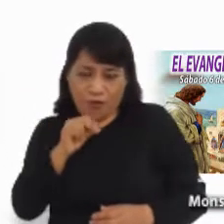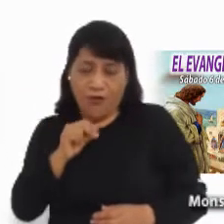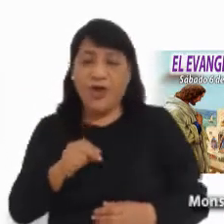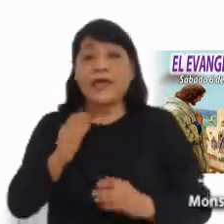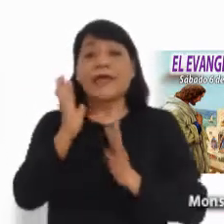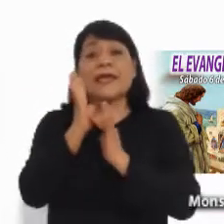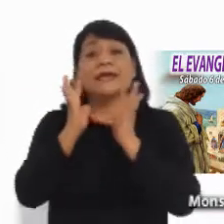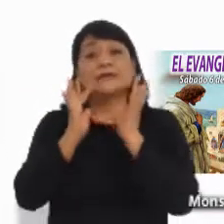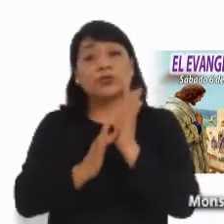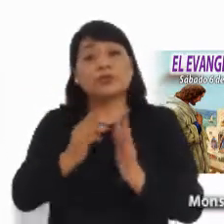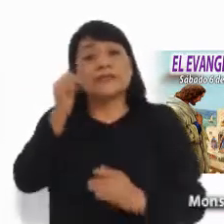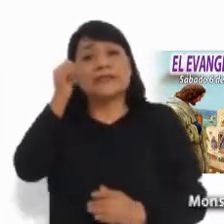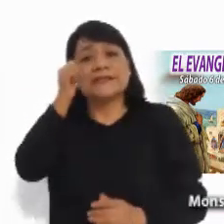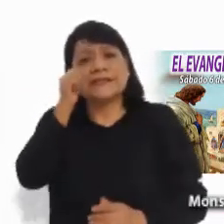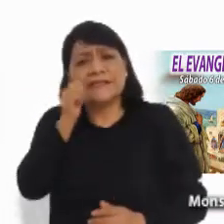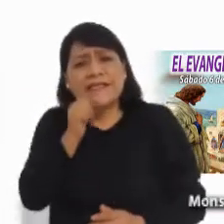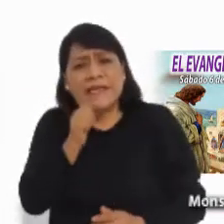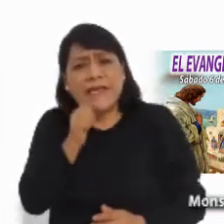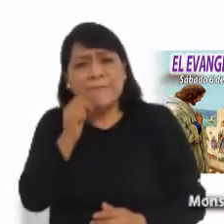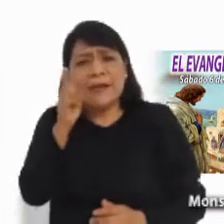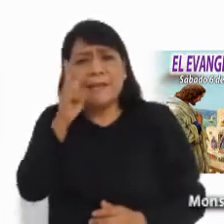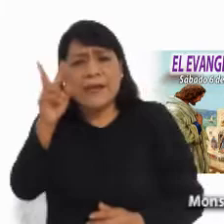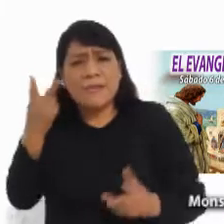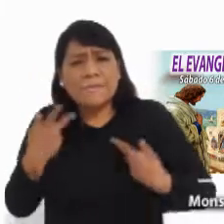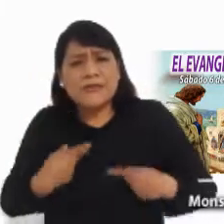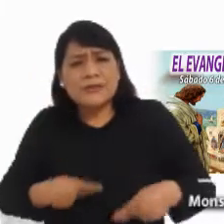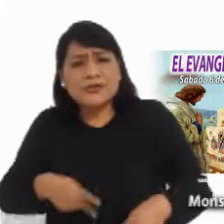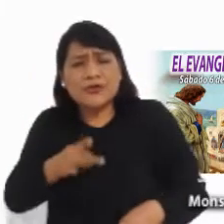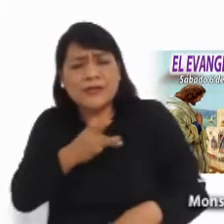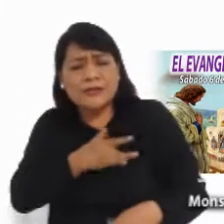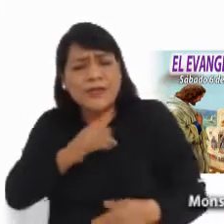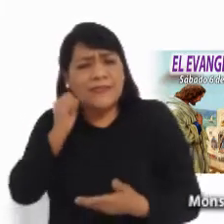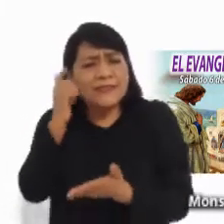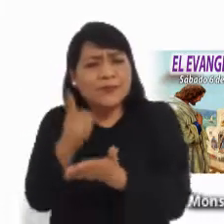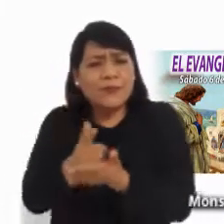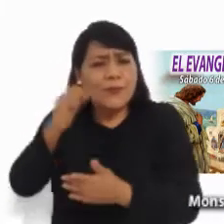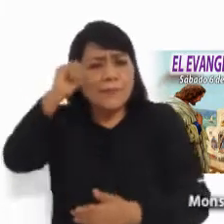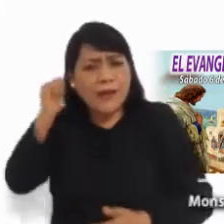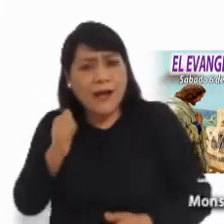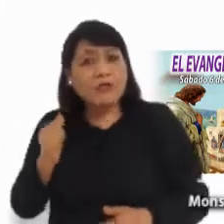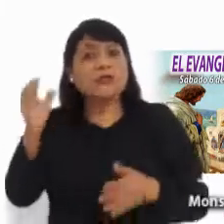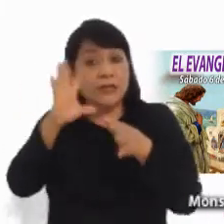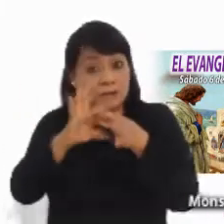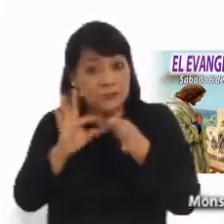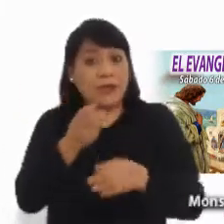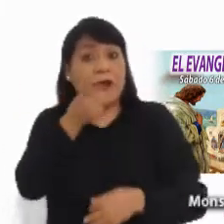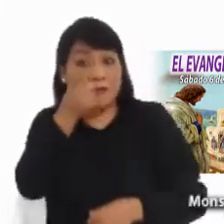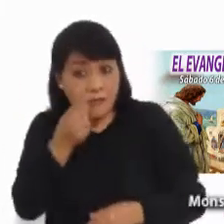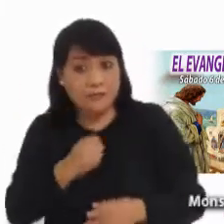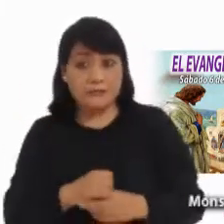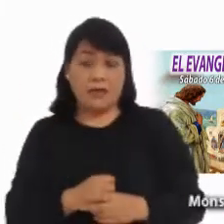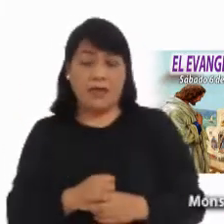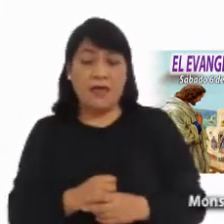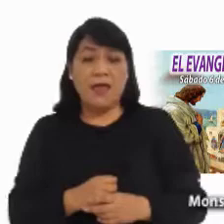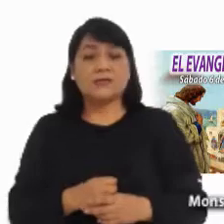Jesús siempre desenmascara el pecado y lo denuncia. Es muy claro